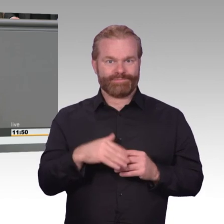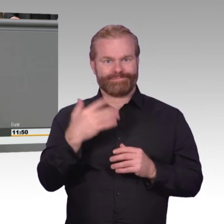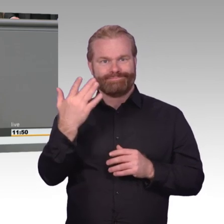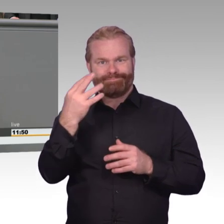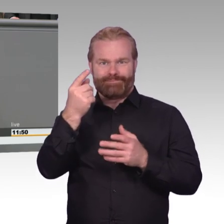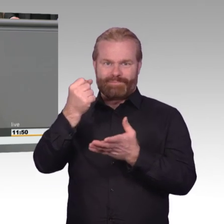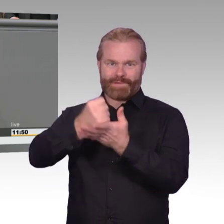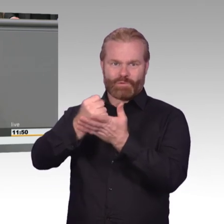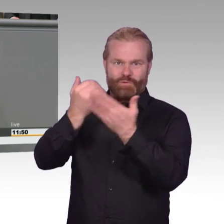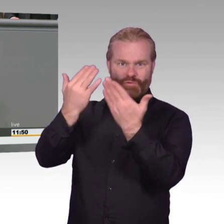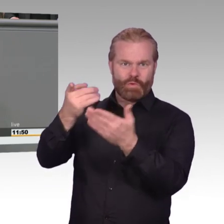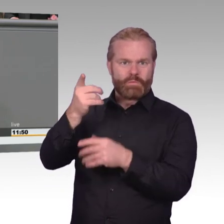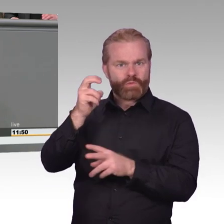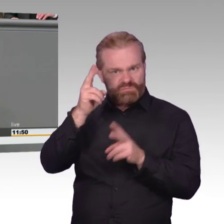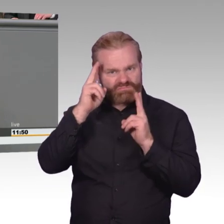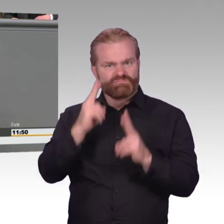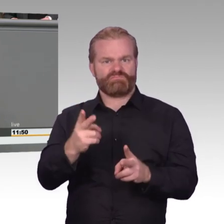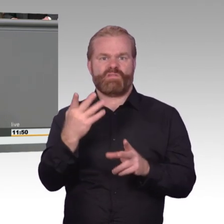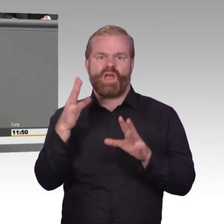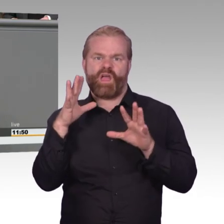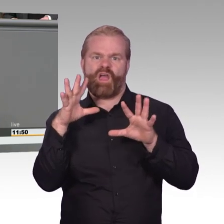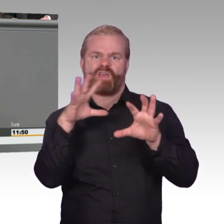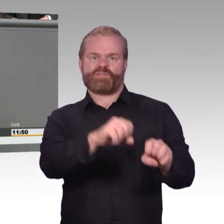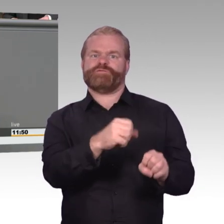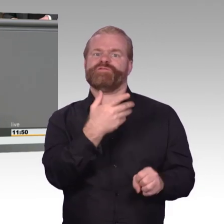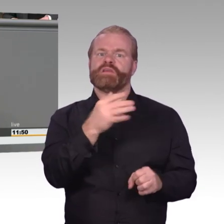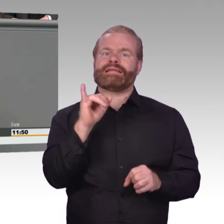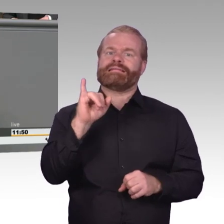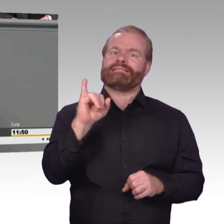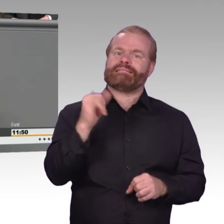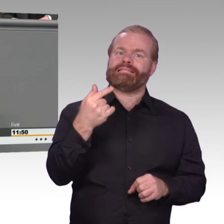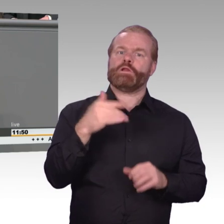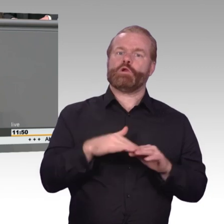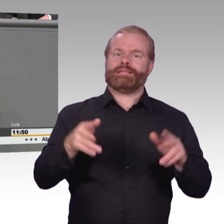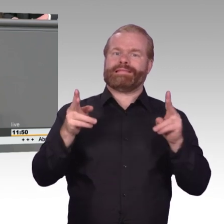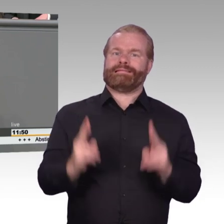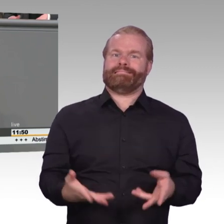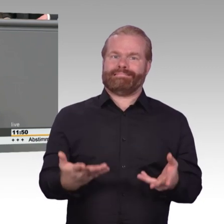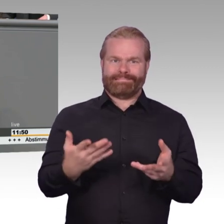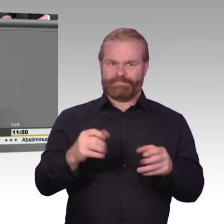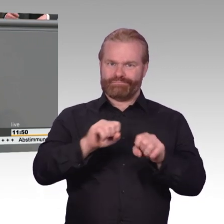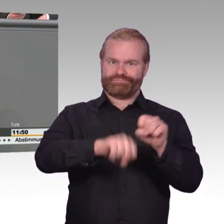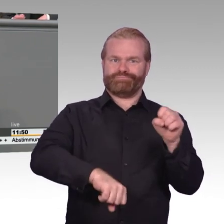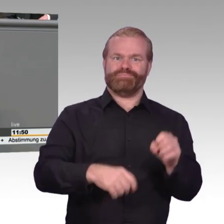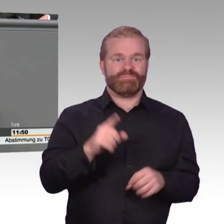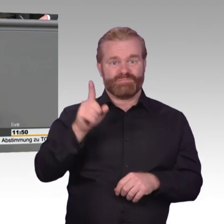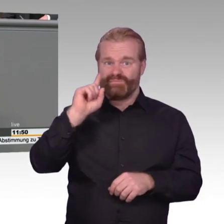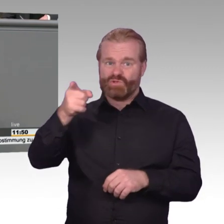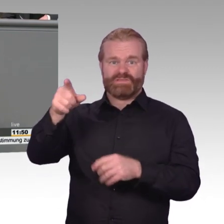Behörde. Das Bundesamt für Sicherheit in der Informationstechnik könnte dazu umgebaut werden. Aber dafür muss es unabhängig sein vom